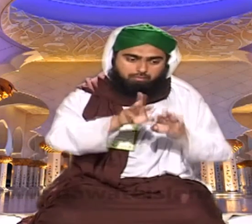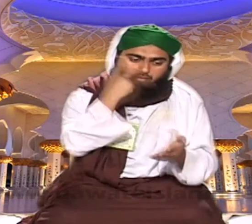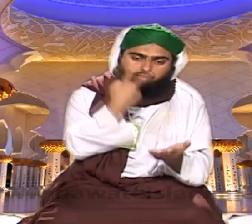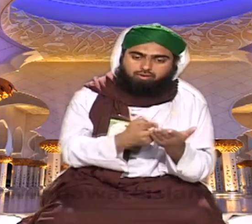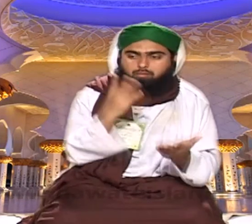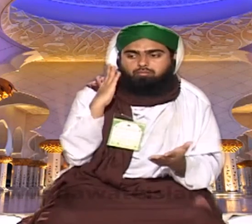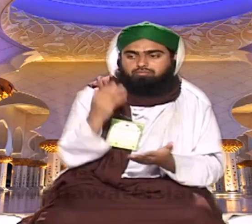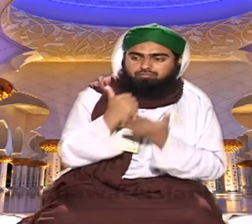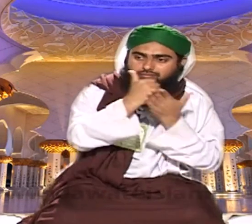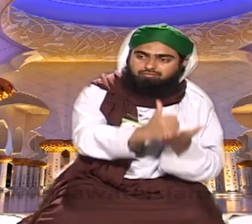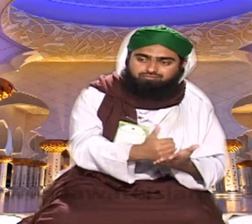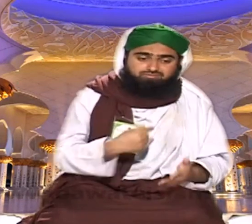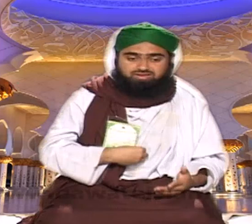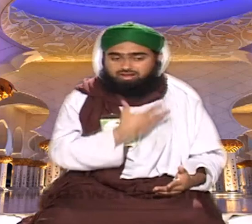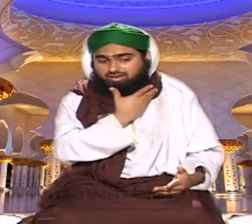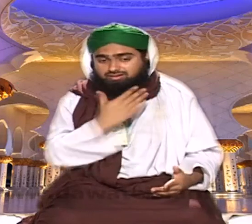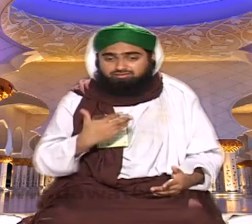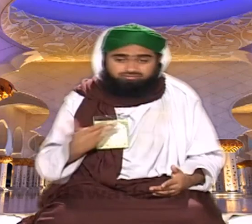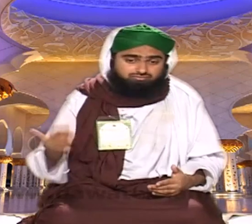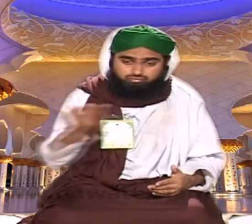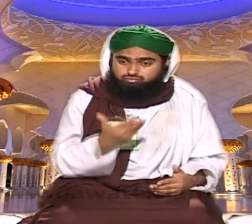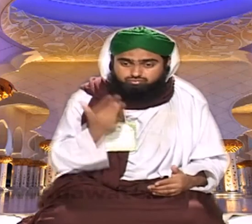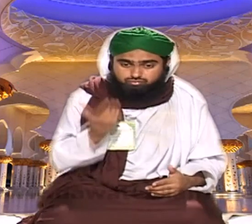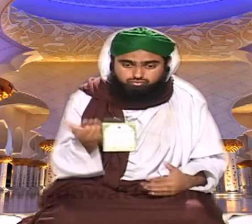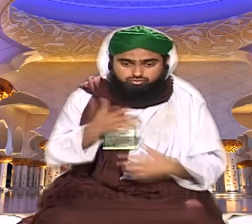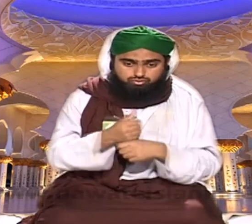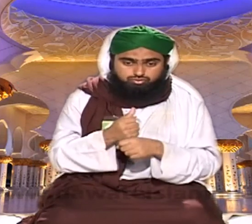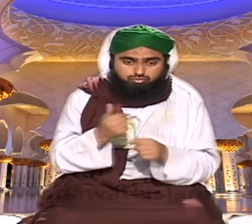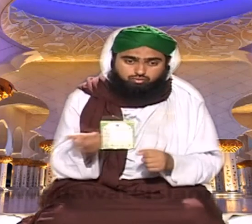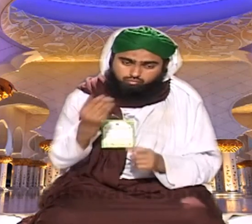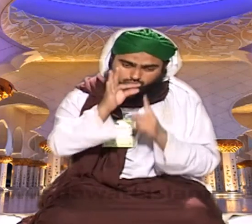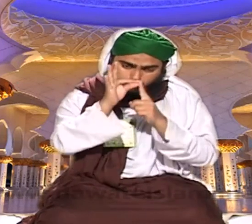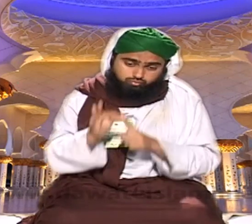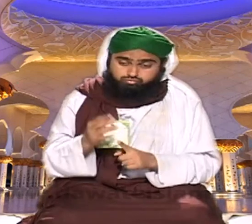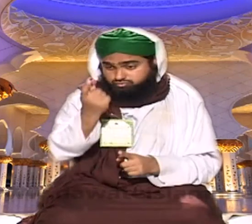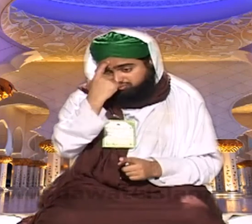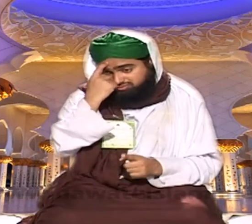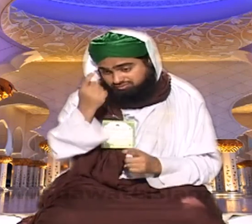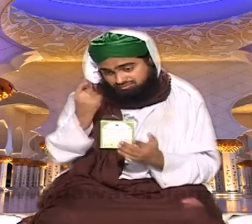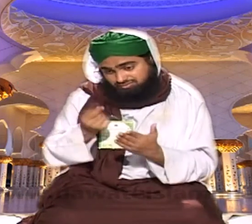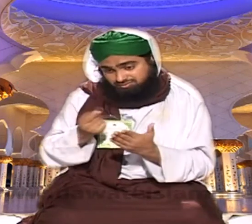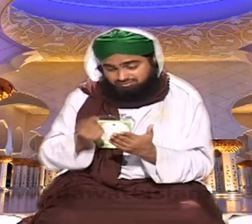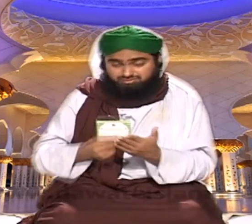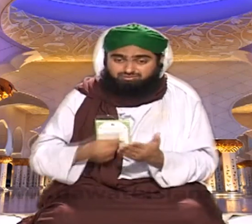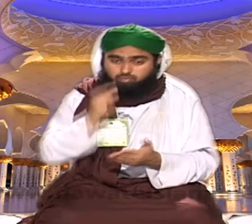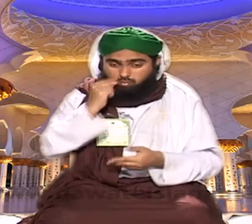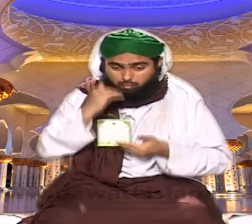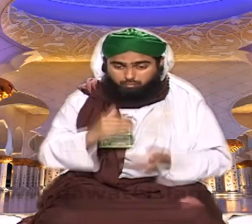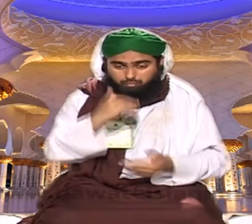مرنے کے بعد آپ کو سباب ملتا رہے گا اور آپ کی خواہش ہوگی بلسو دعوت اسلامی کی جو میرات میں جتنے اجتماعات سارے اکاش میں